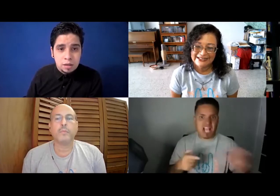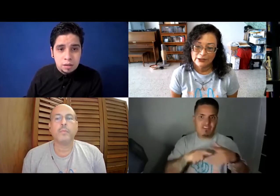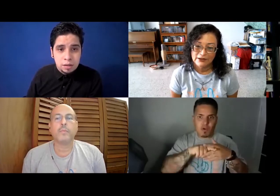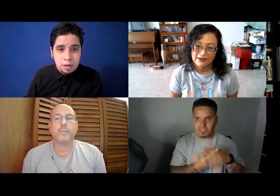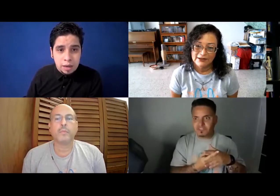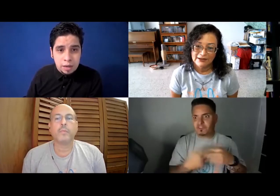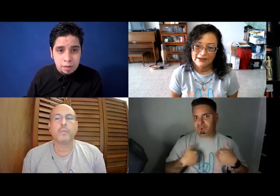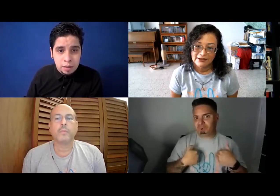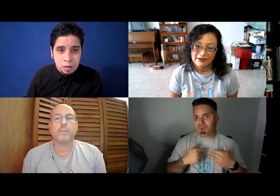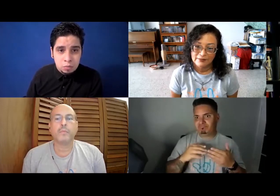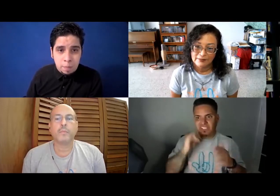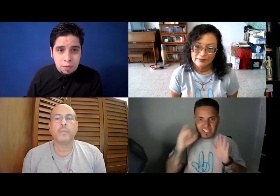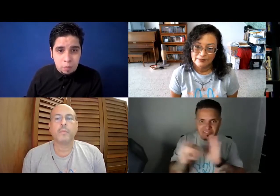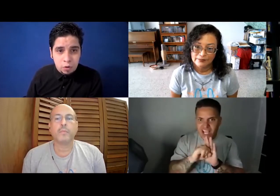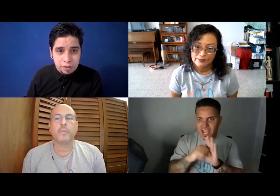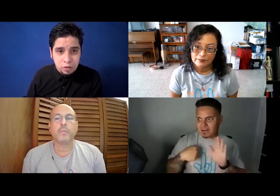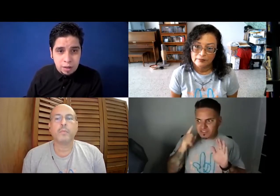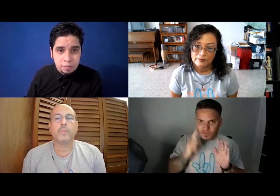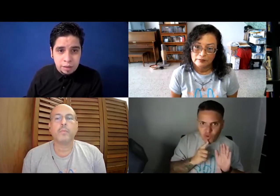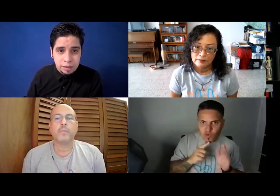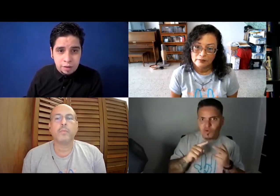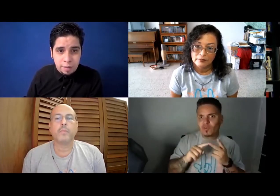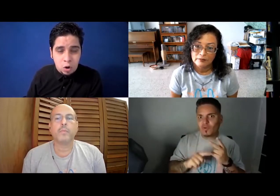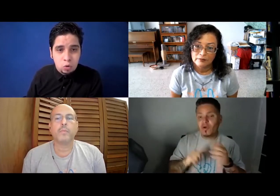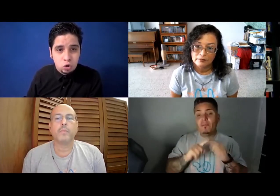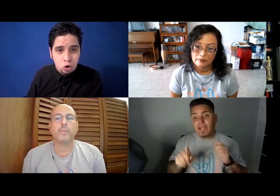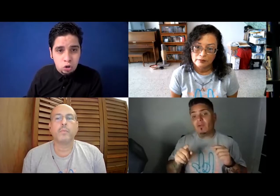y ahí todo empezó un proceso, ¿verdad? Identificarme como sordo,